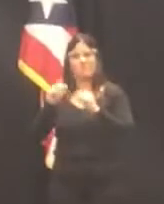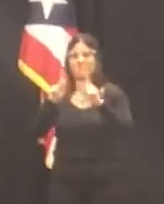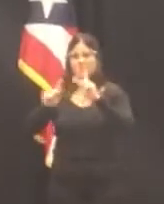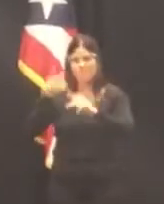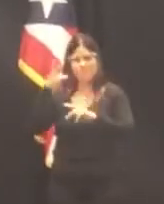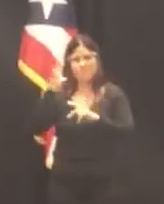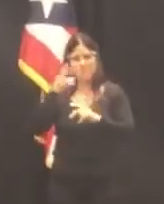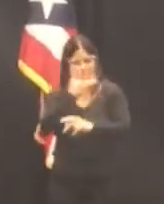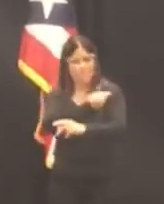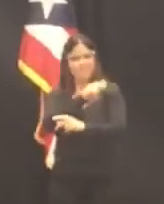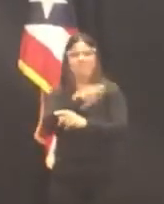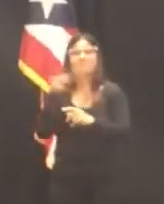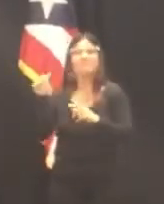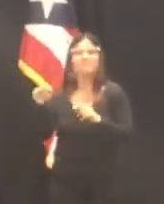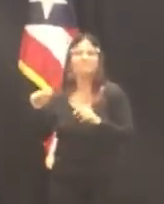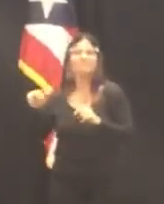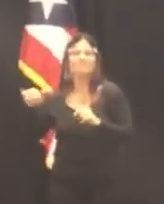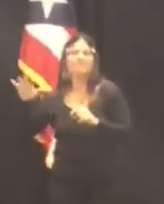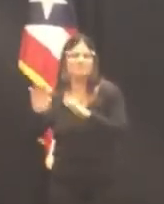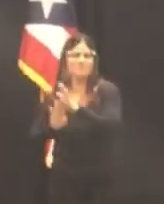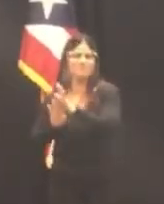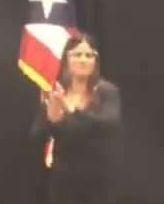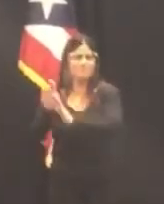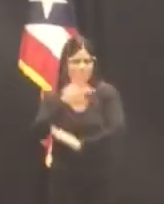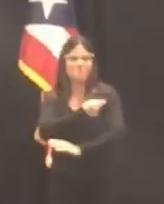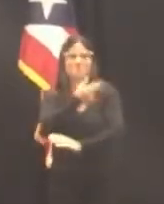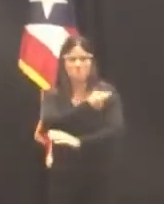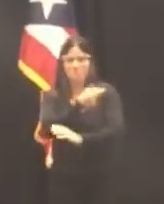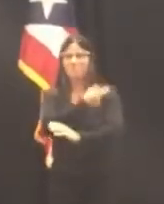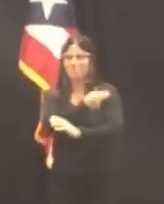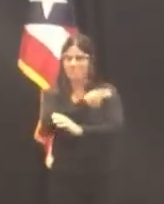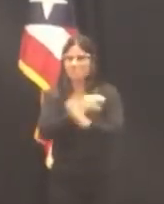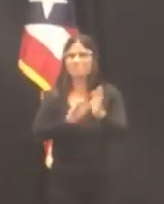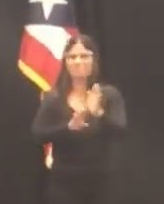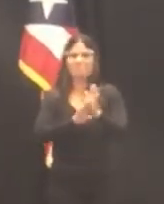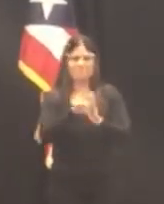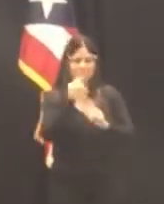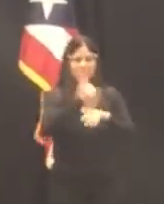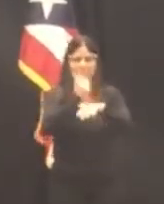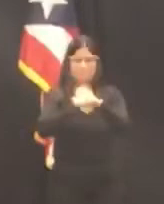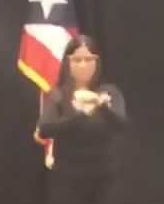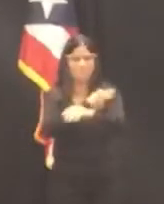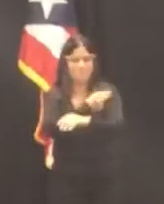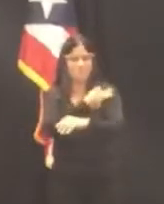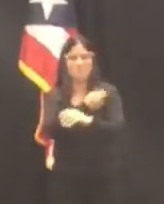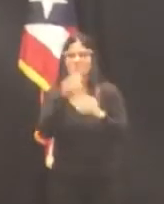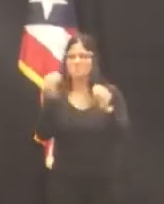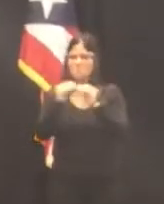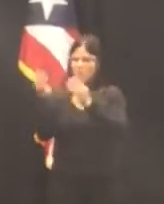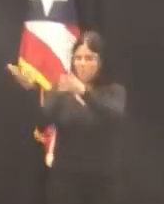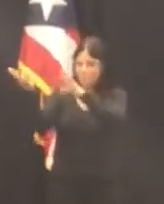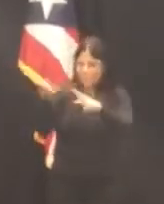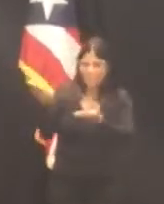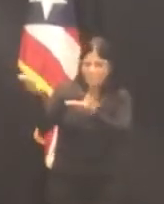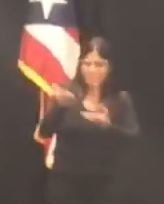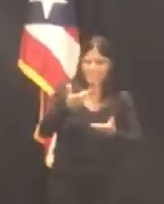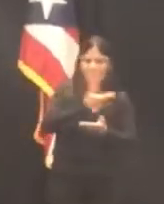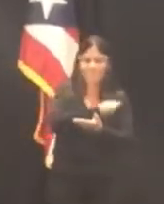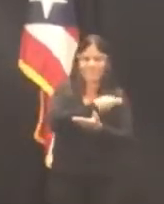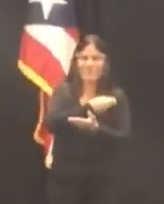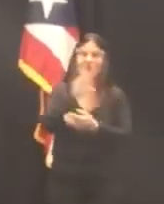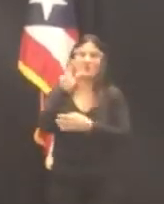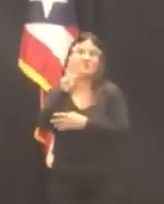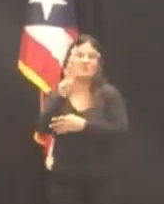vacunación. Continuamos recibiendo tanto de Pfizer, como esperamos en las próximas 24 a